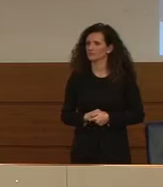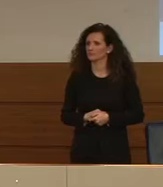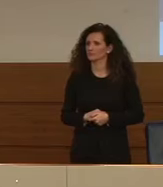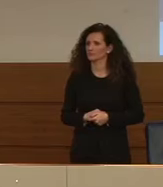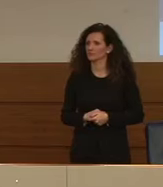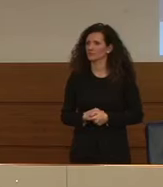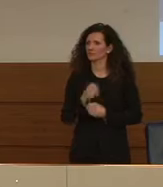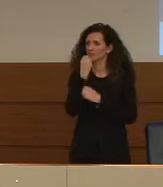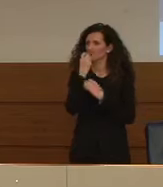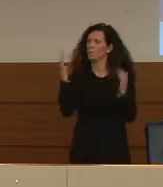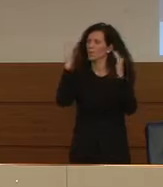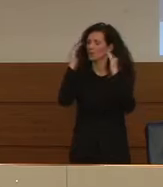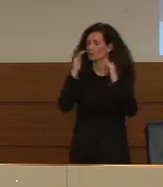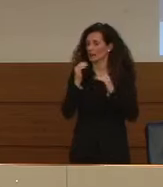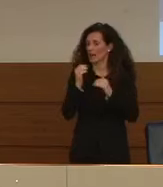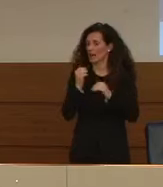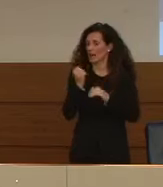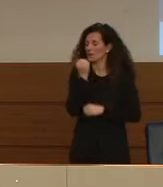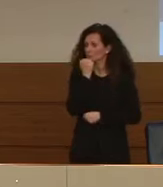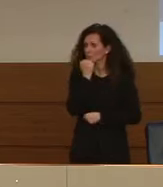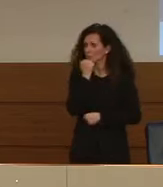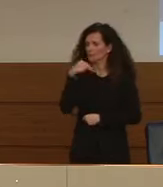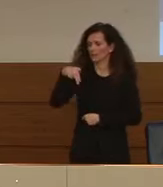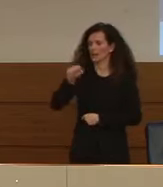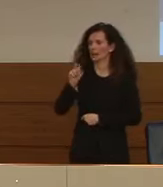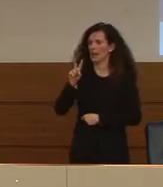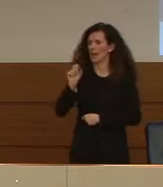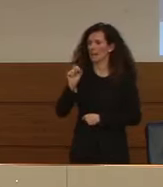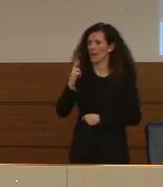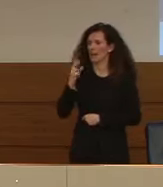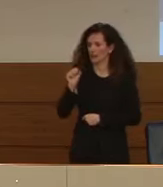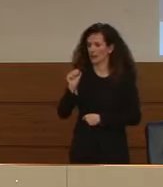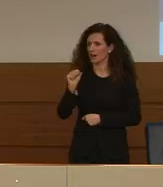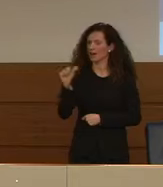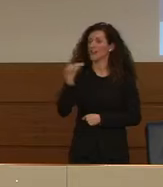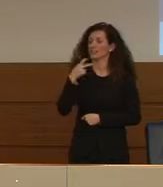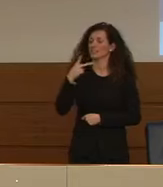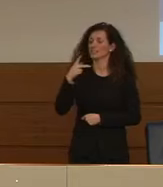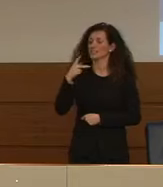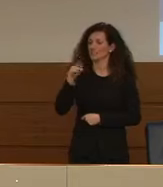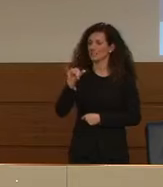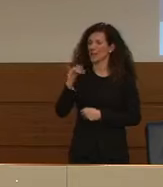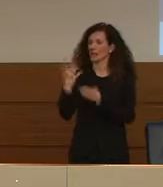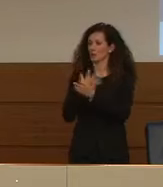Buonasera, scusate, sono Navarra di Ascanews. Ascanews, scusate.